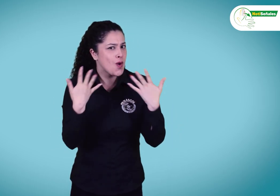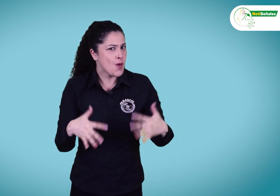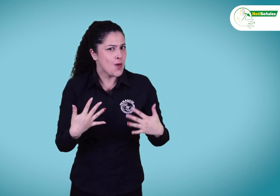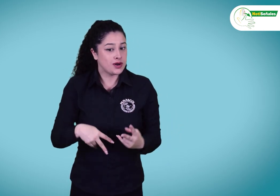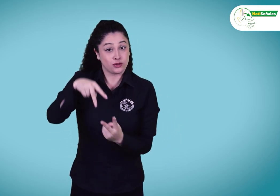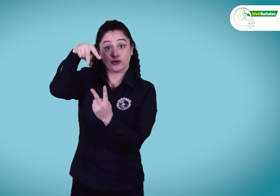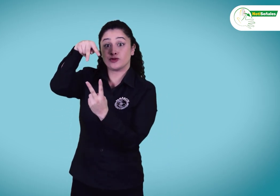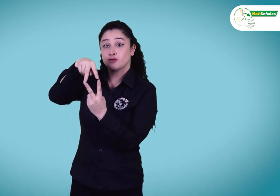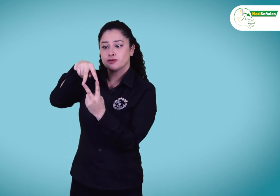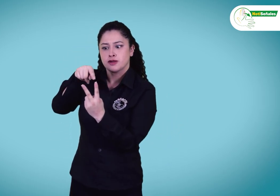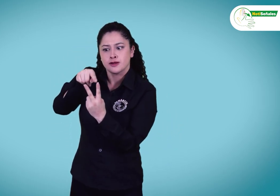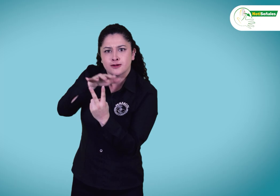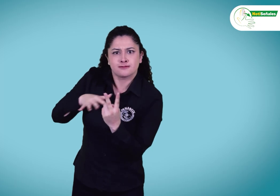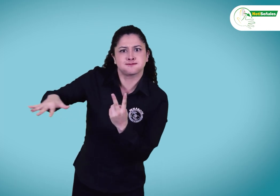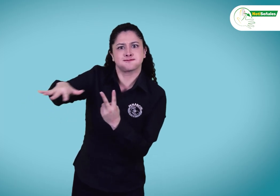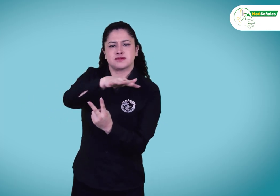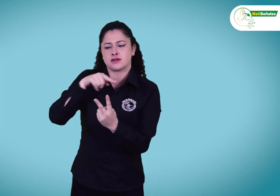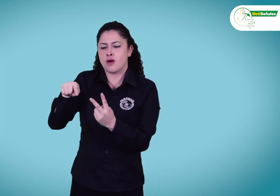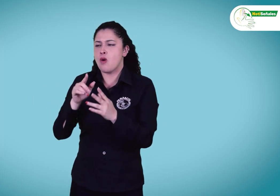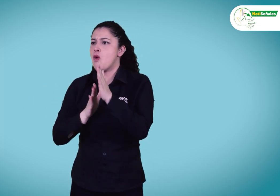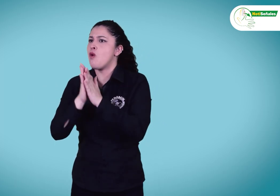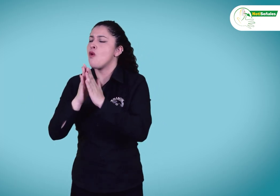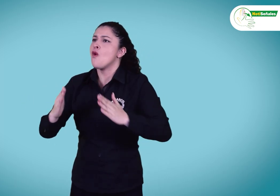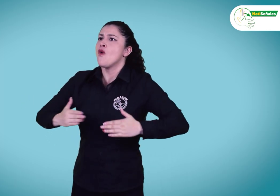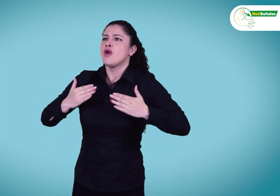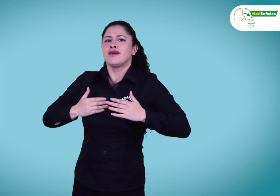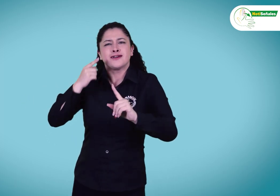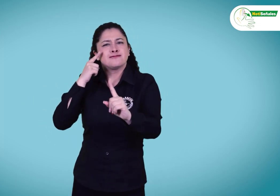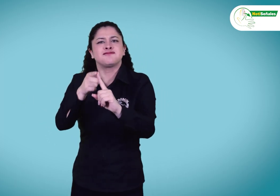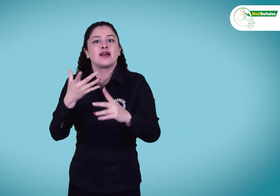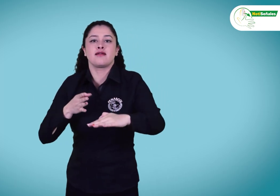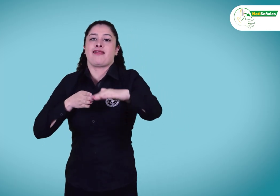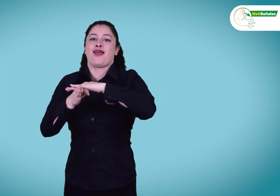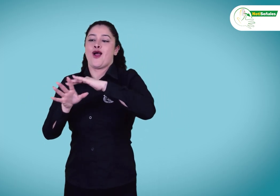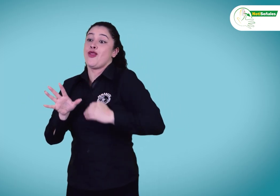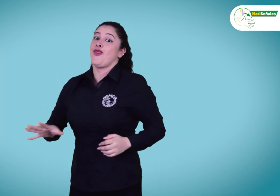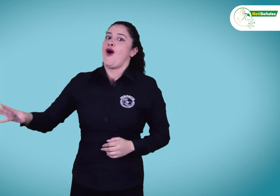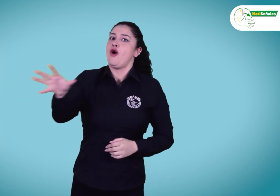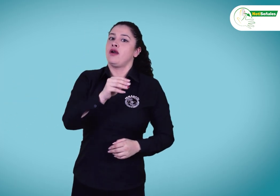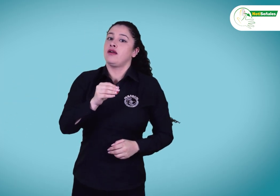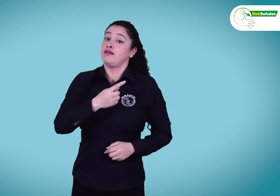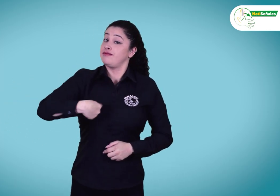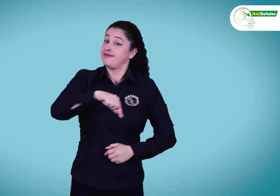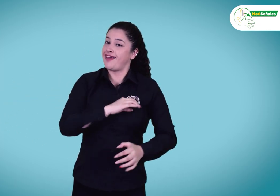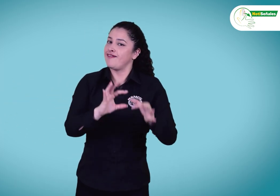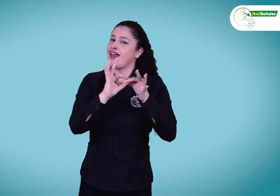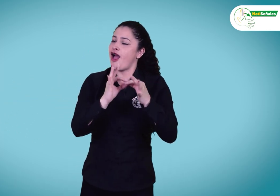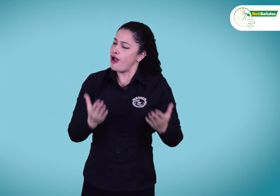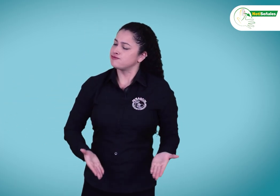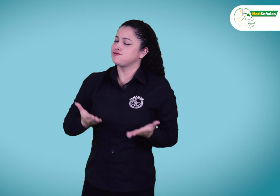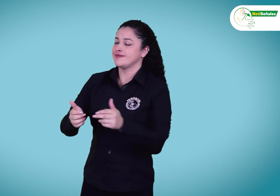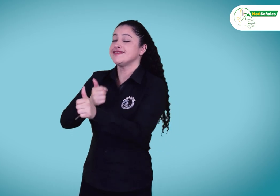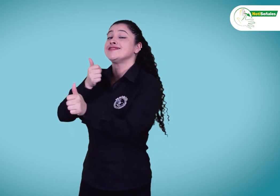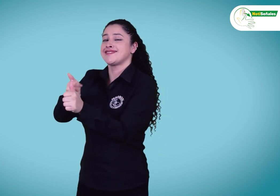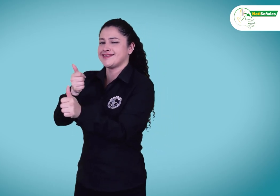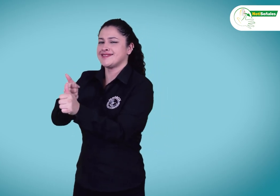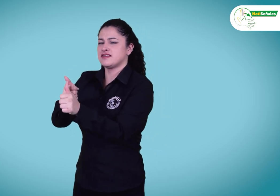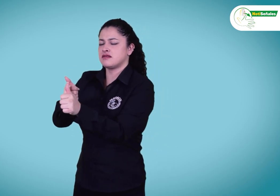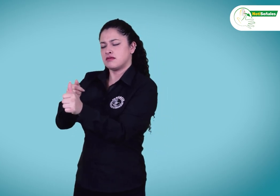En el día de hoy, la noticia tiene que ver con Avianca, por lo que estamos muy contentos. Ahora Avianca es más accesible y aquí